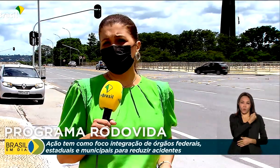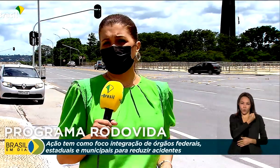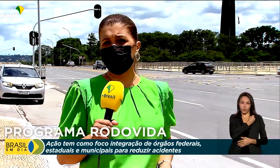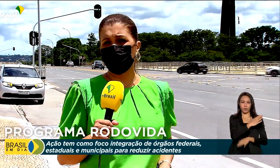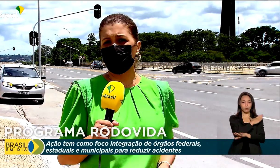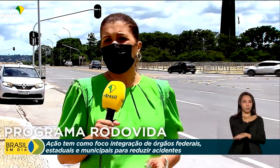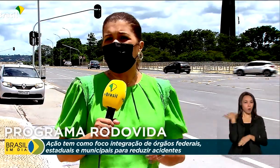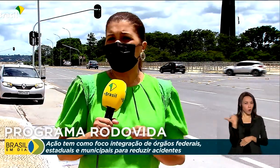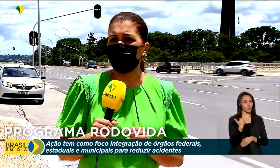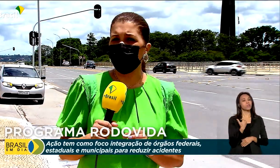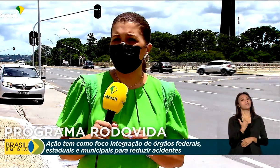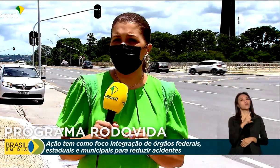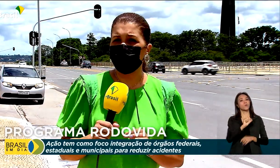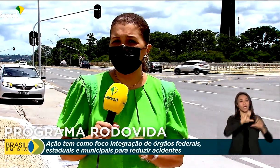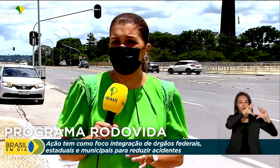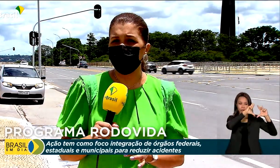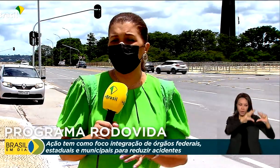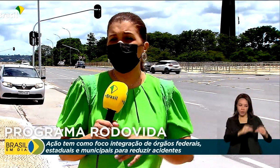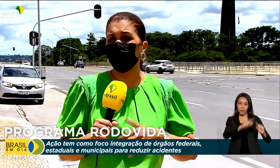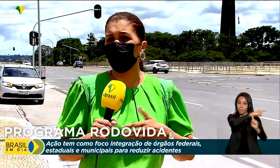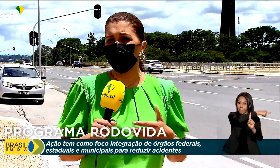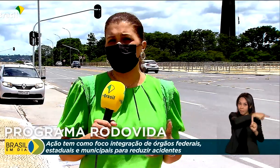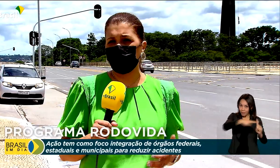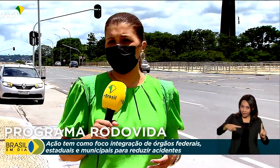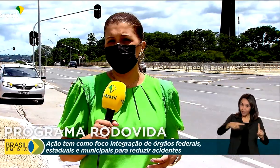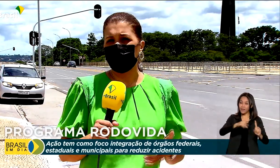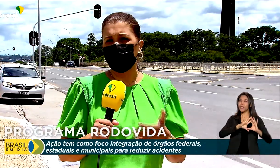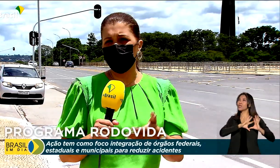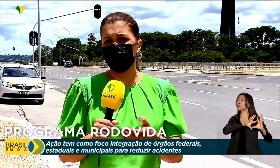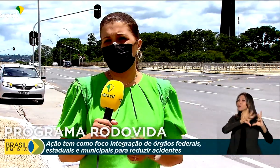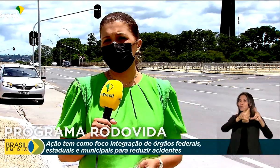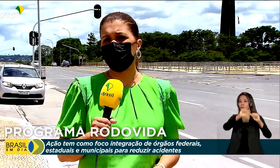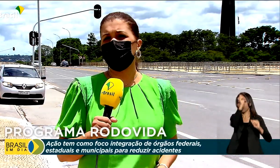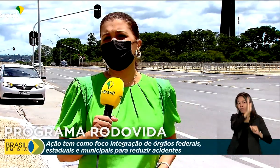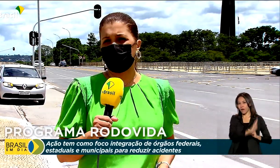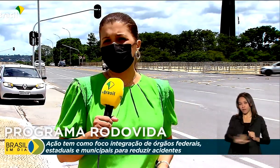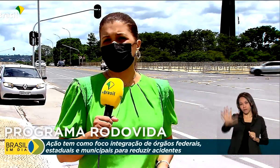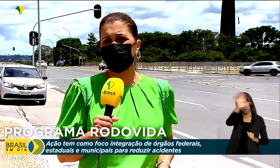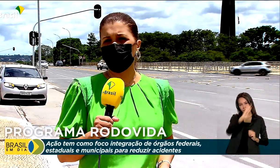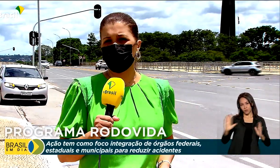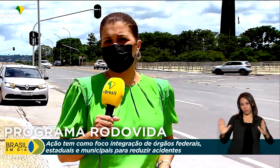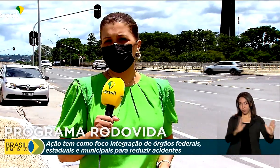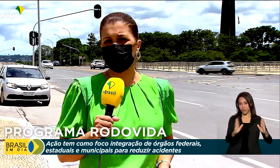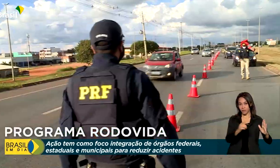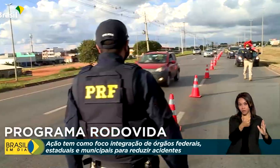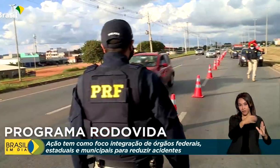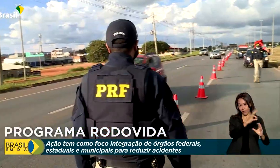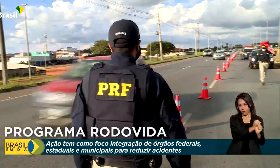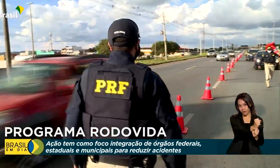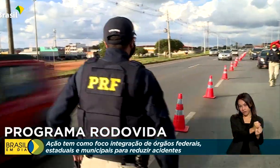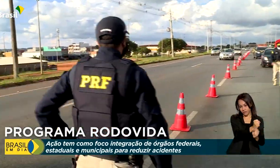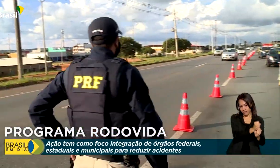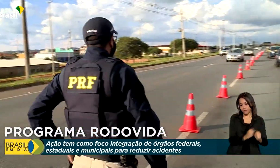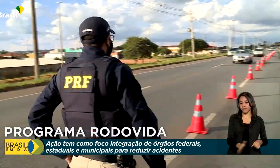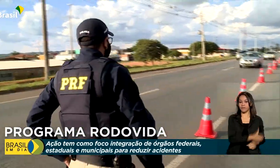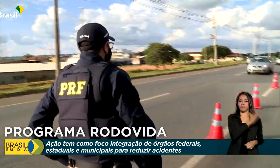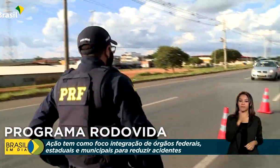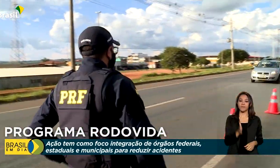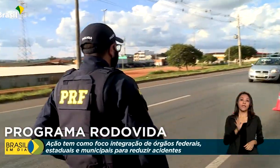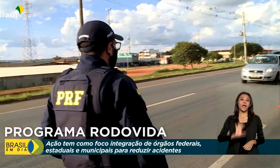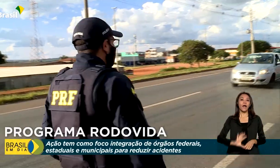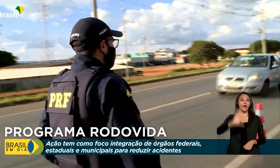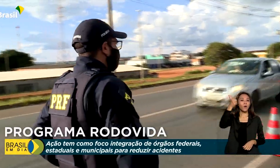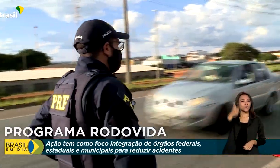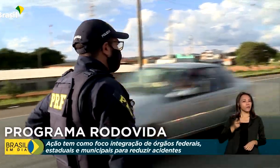mortes no trânsito caia pela metade em todo o país nos próximos 10 anos. Como ocorre todos os